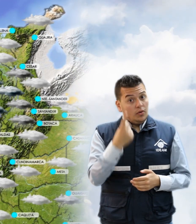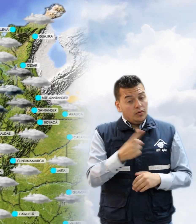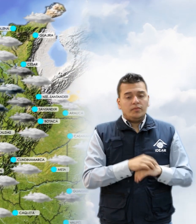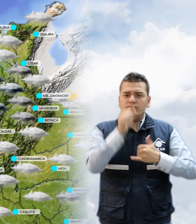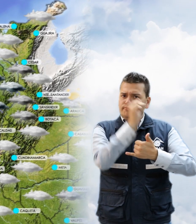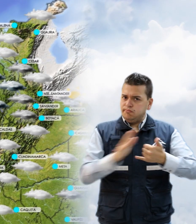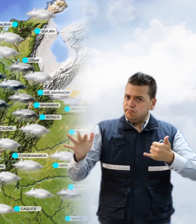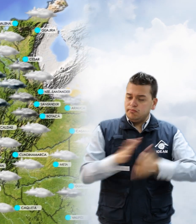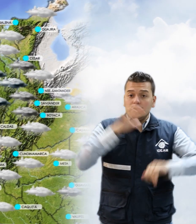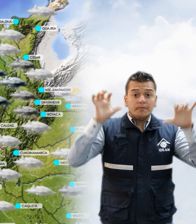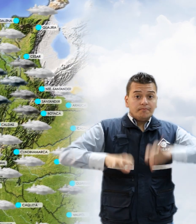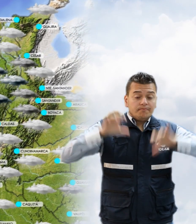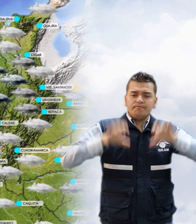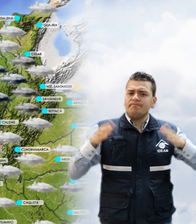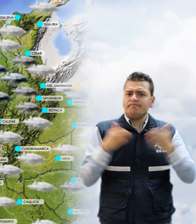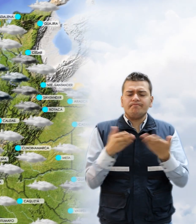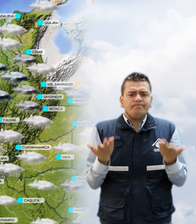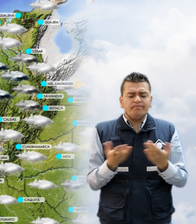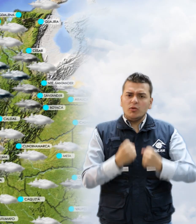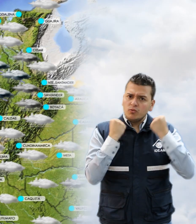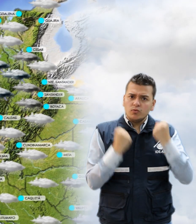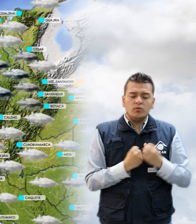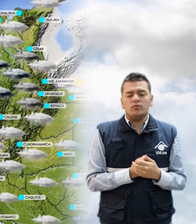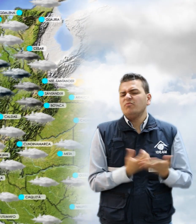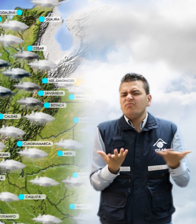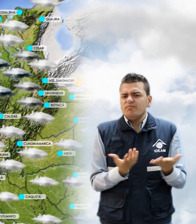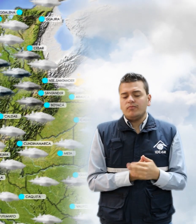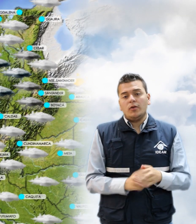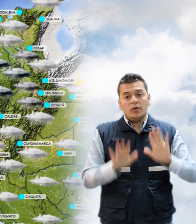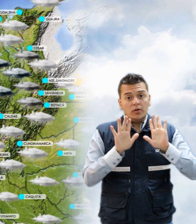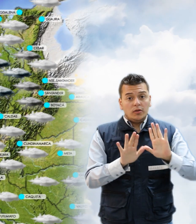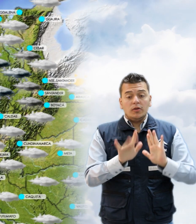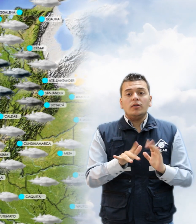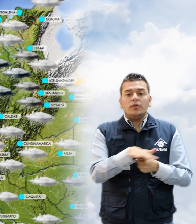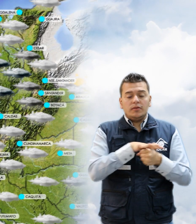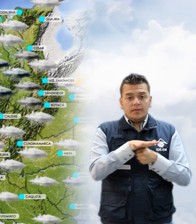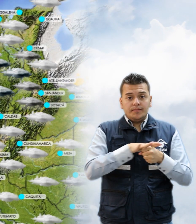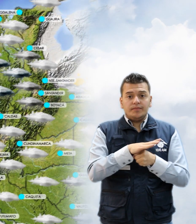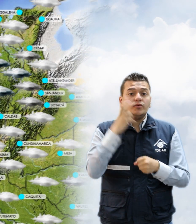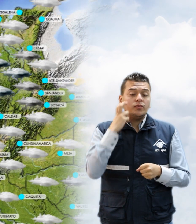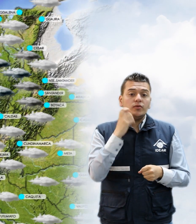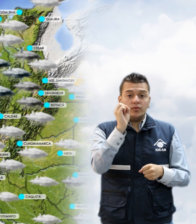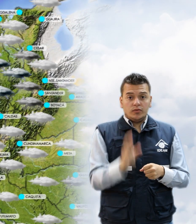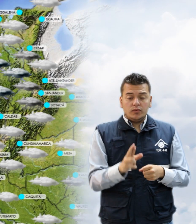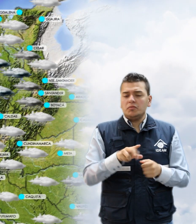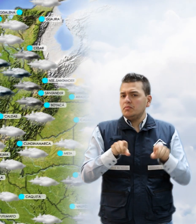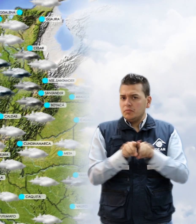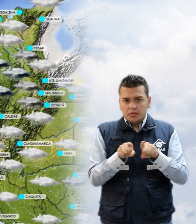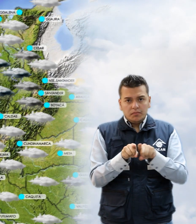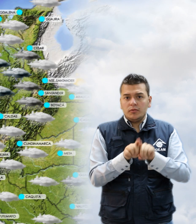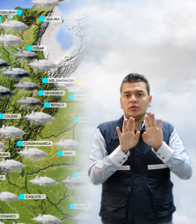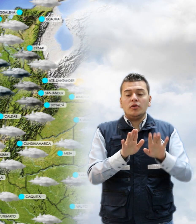pacífica las lluvias se concentrarán de carácter fuerte en sectores del sur del departamento de Chocó, también en el